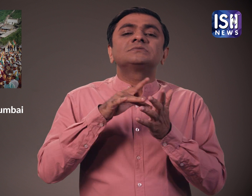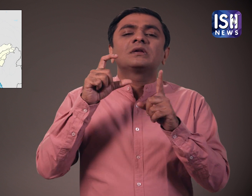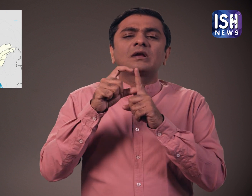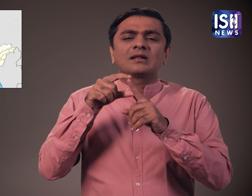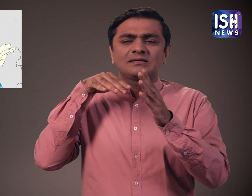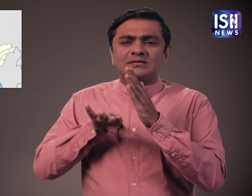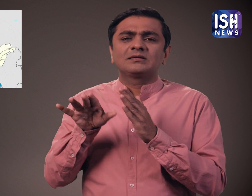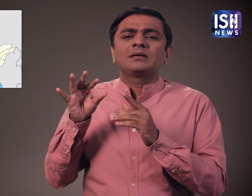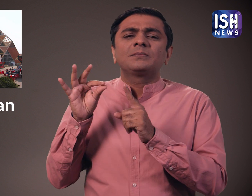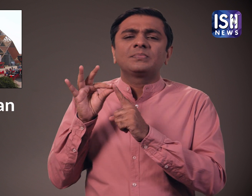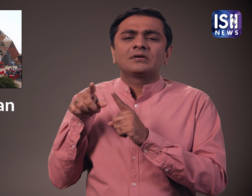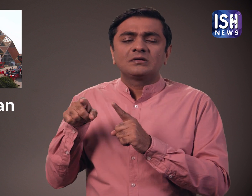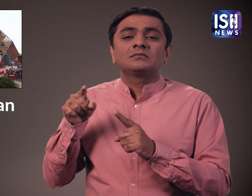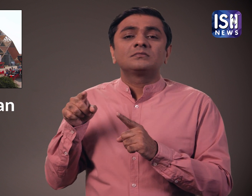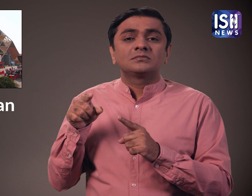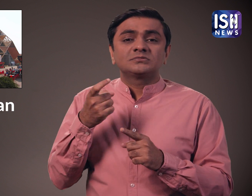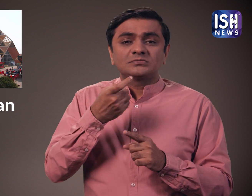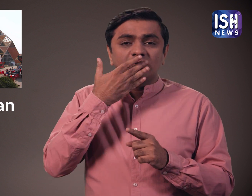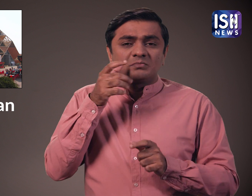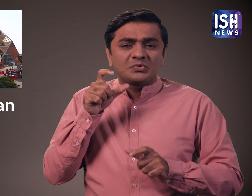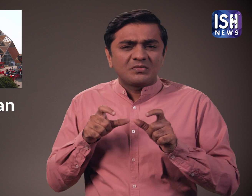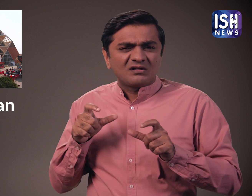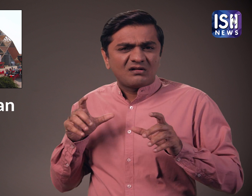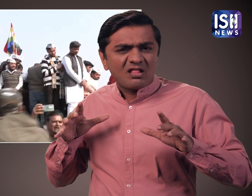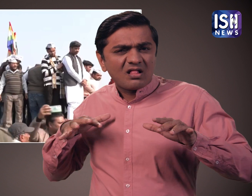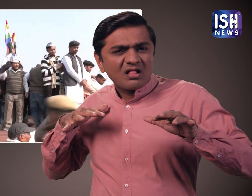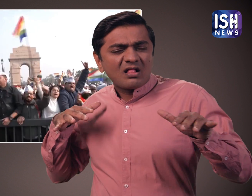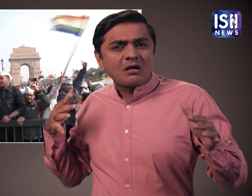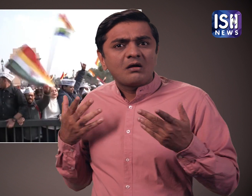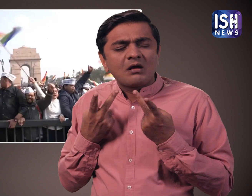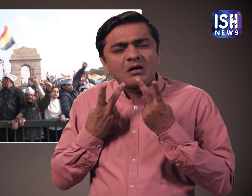ने दिल्ली के प्रगती मैदान में एकत्रह होकर मौन विरोध